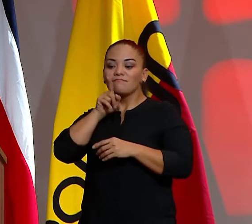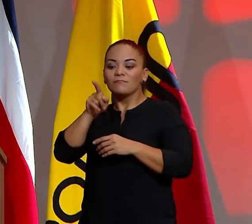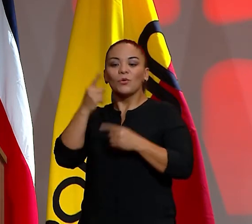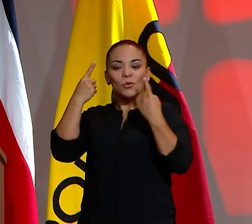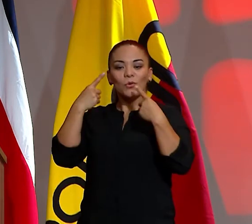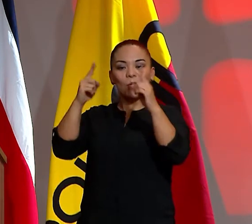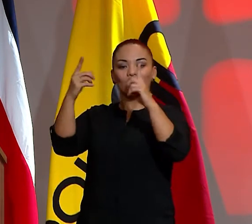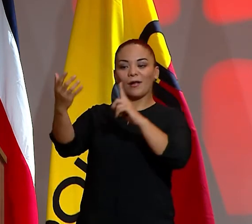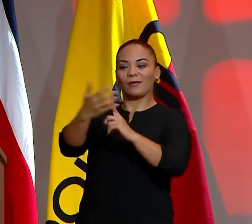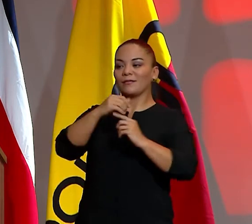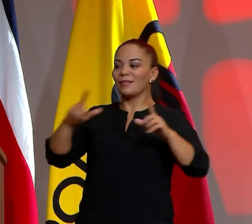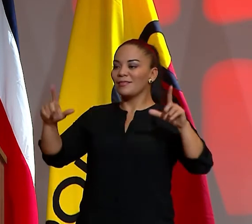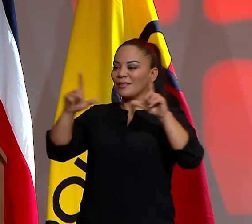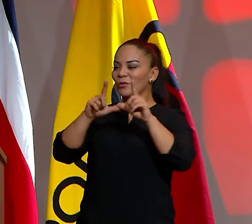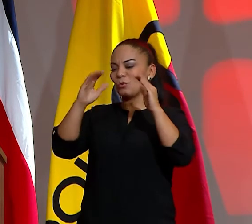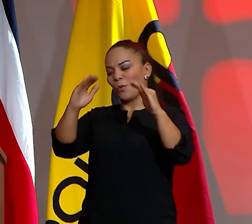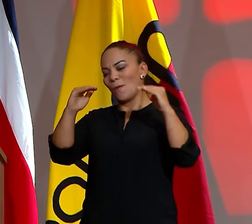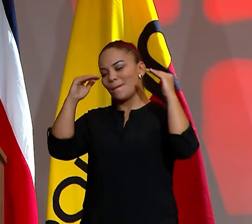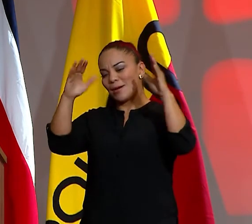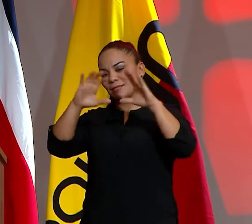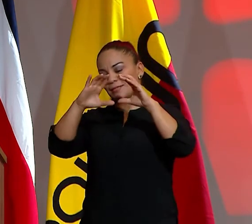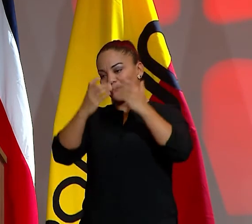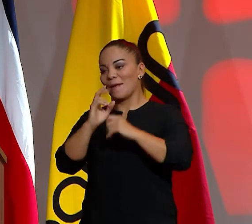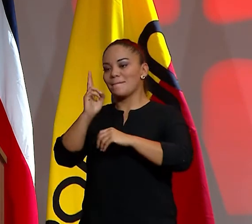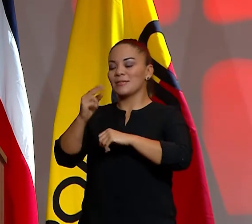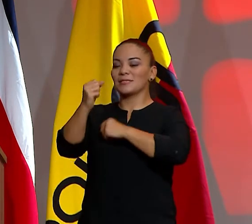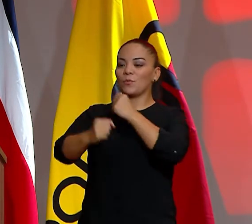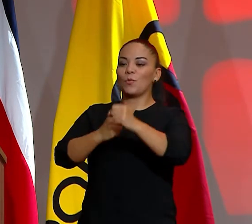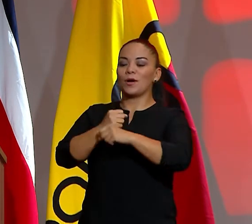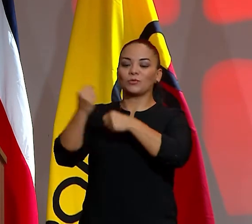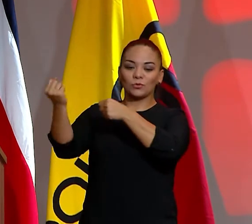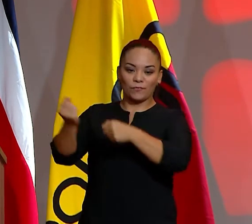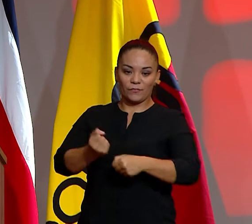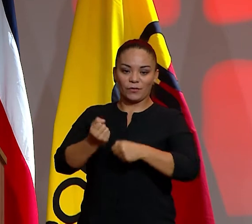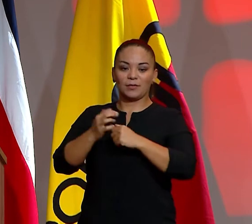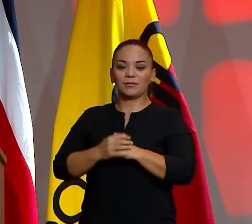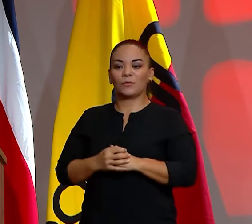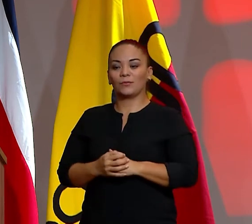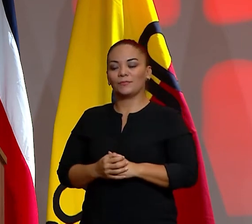título de la máxima categoría en el mismo año de su fundación.